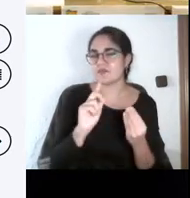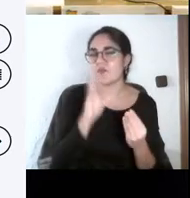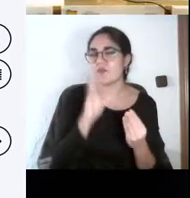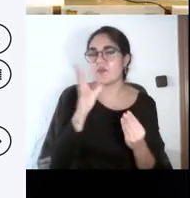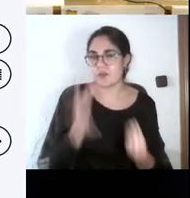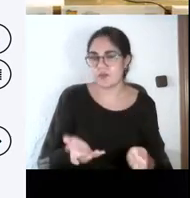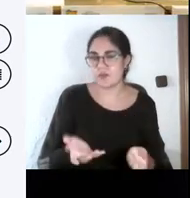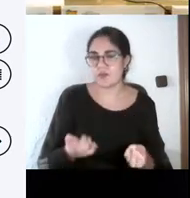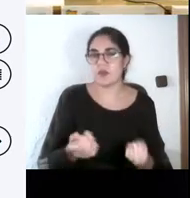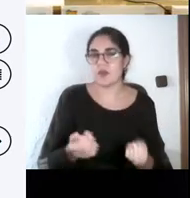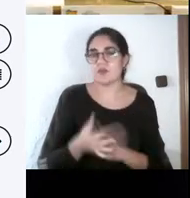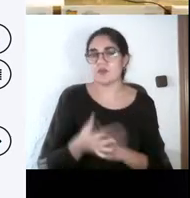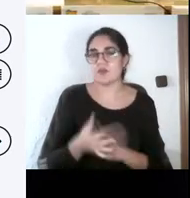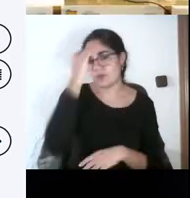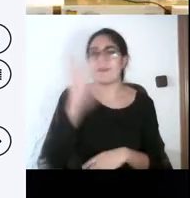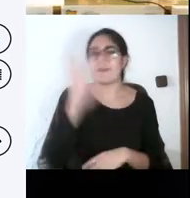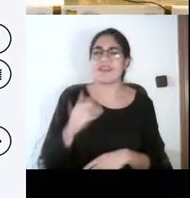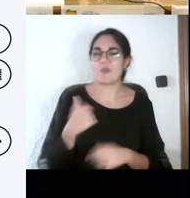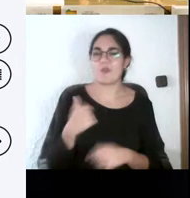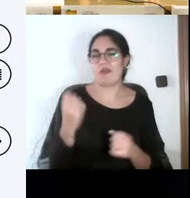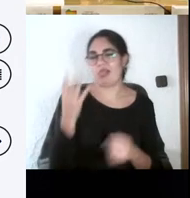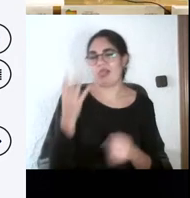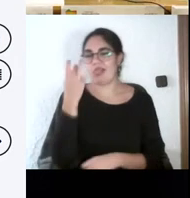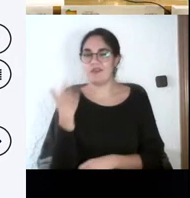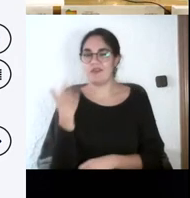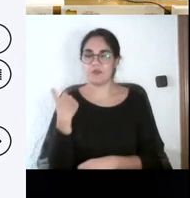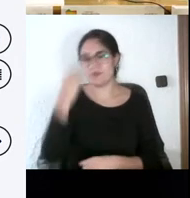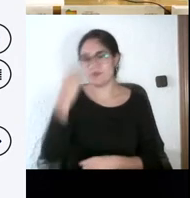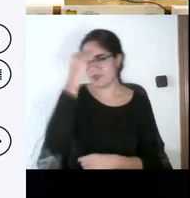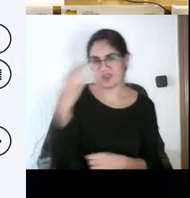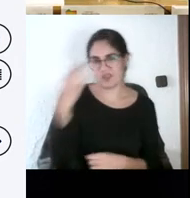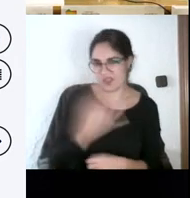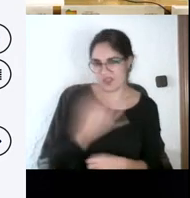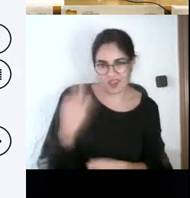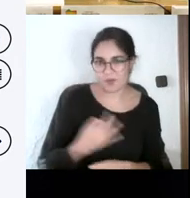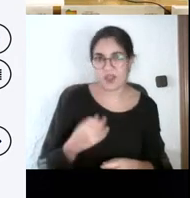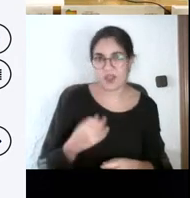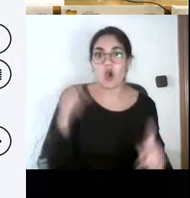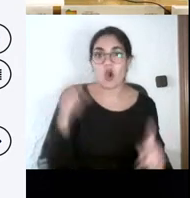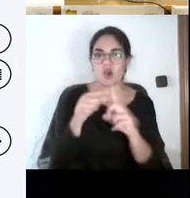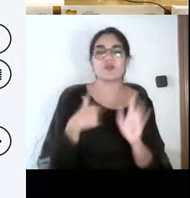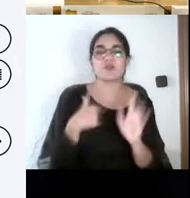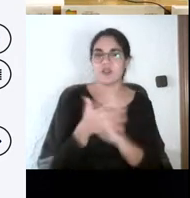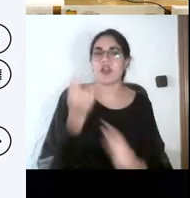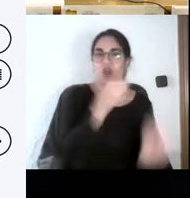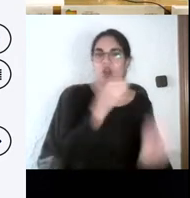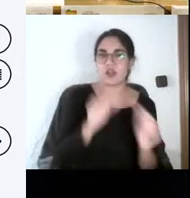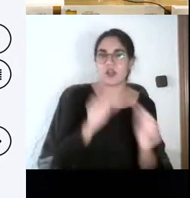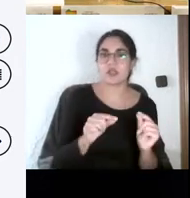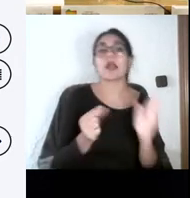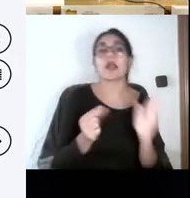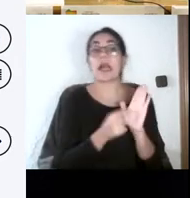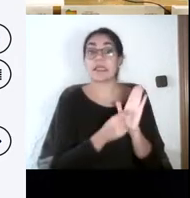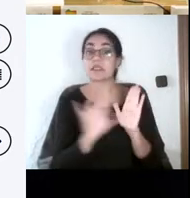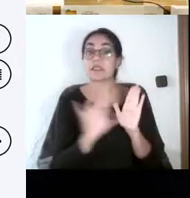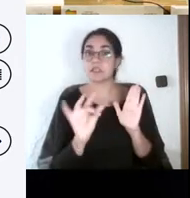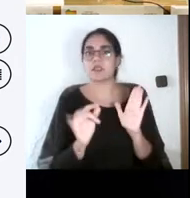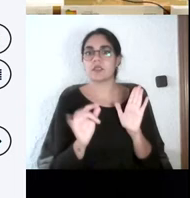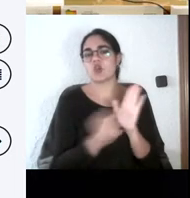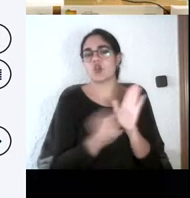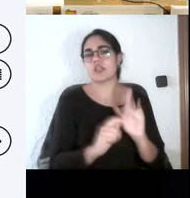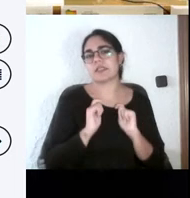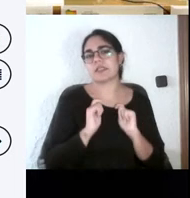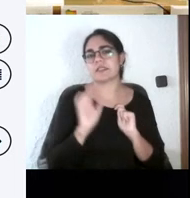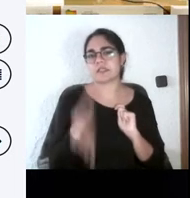lo habrá decirlo, pero realmente ese debería ser el objetivo. ¿A la vez tiene que servir para calificar? Sí, tiene que servir para